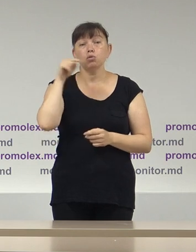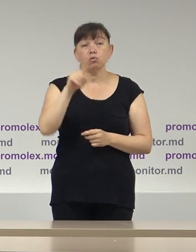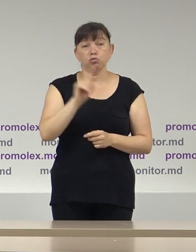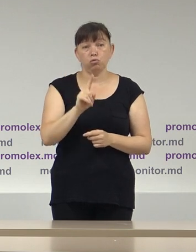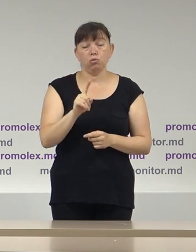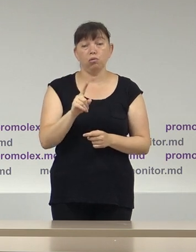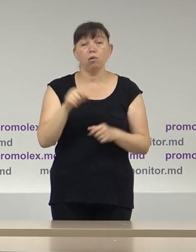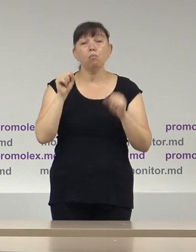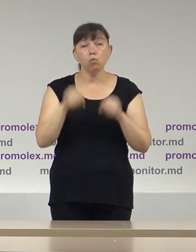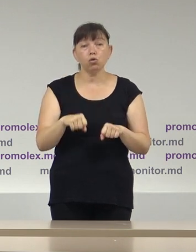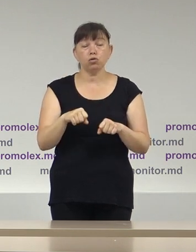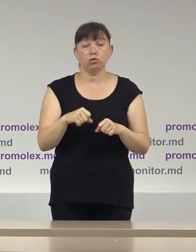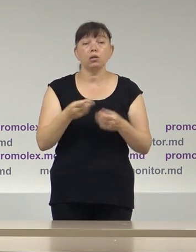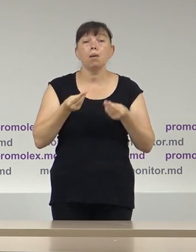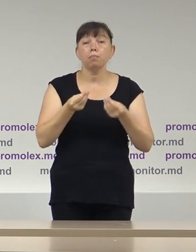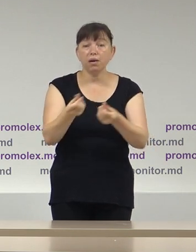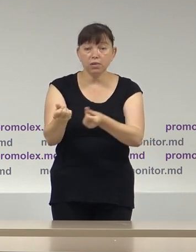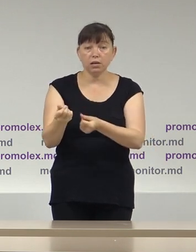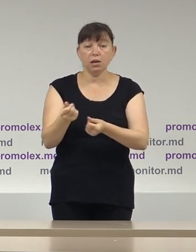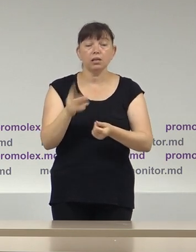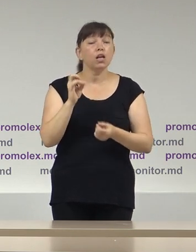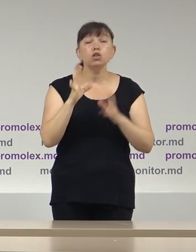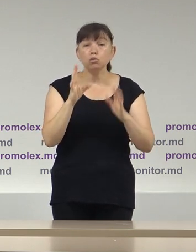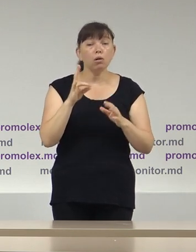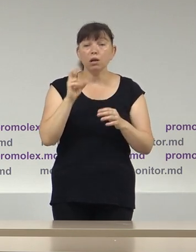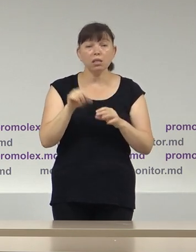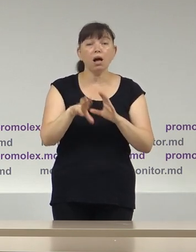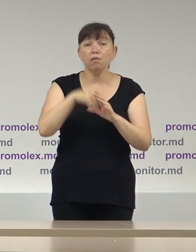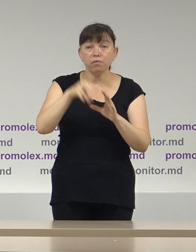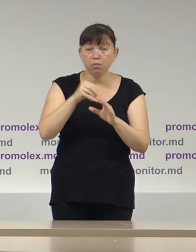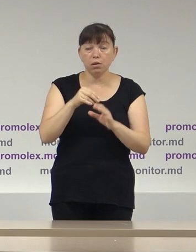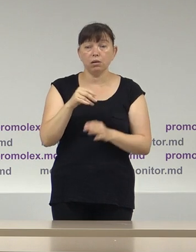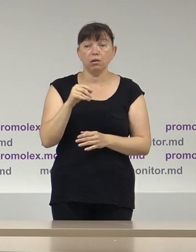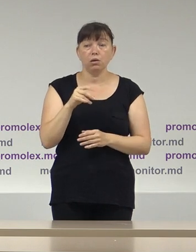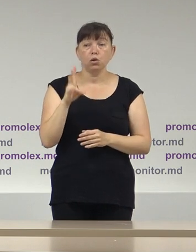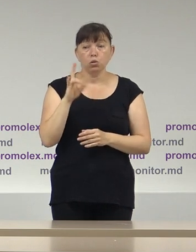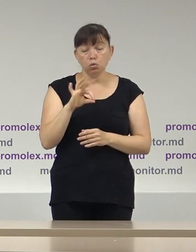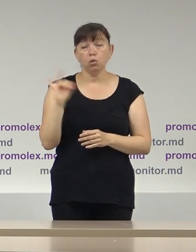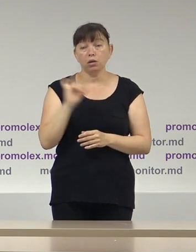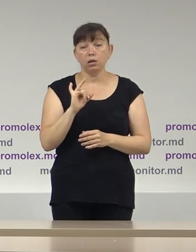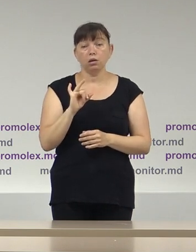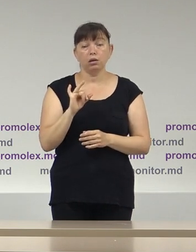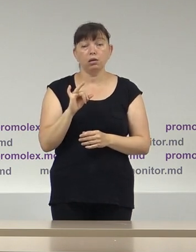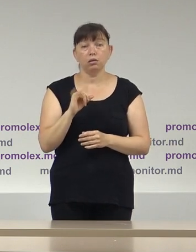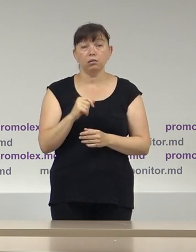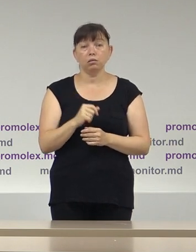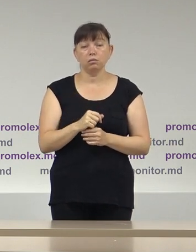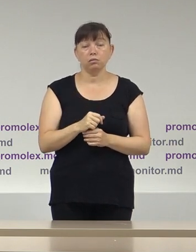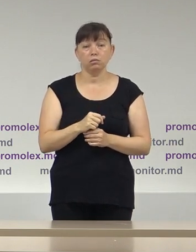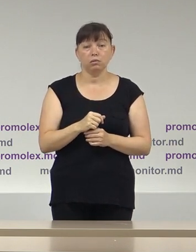de sigur ar putea să influențeze nu doar asupra organizării alegerilor dar și asupra